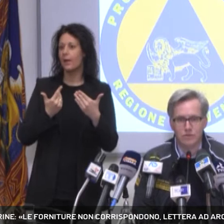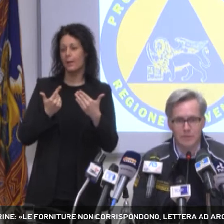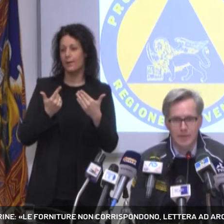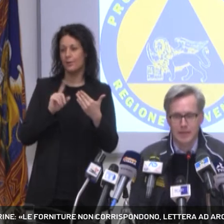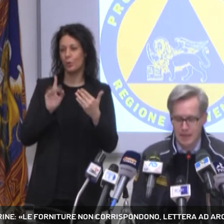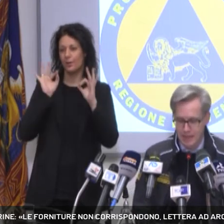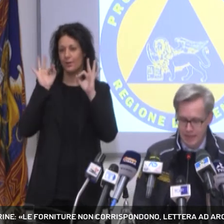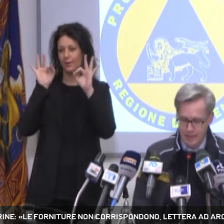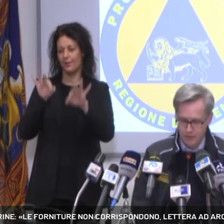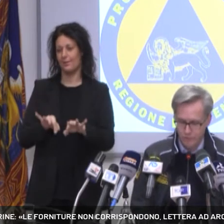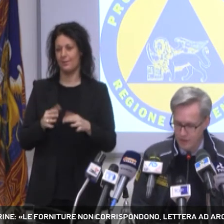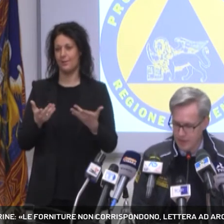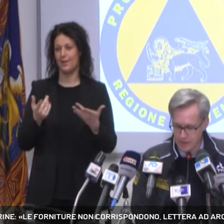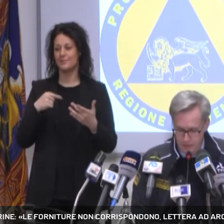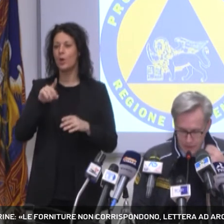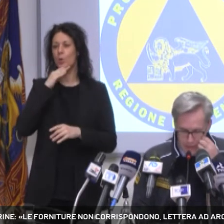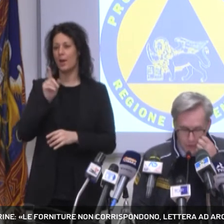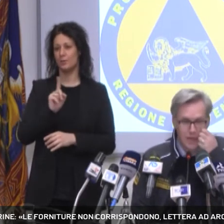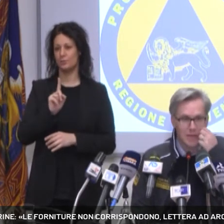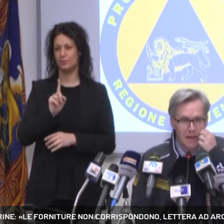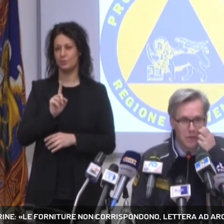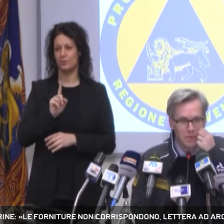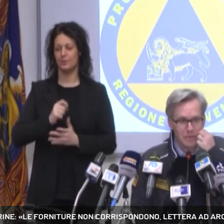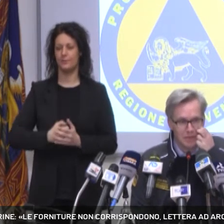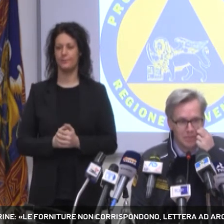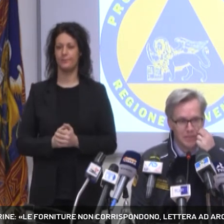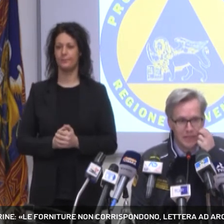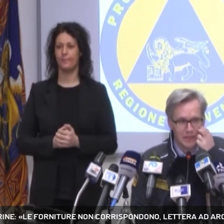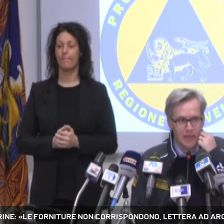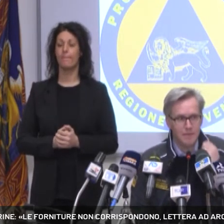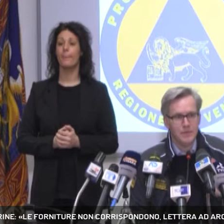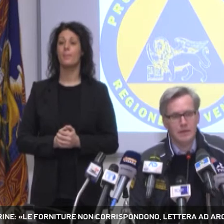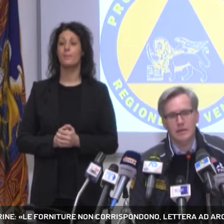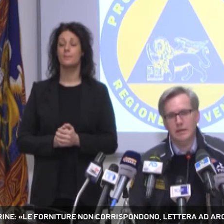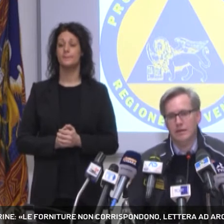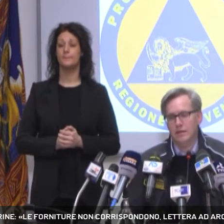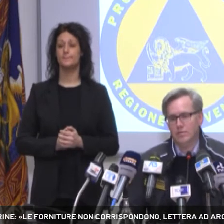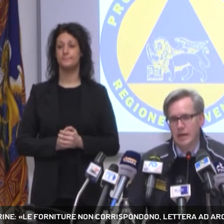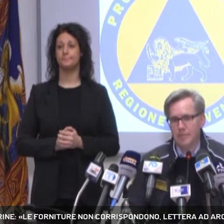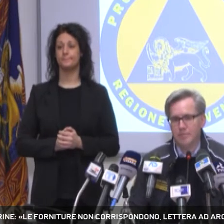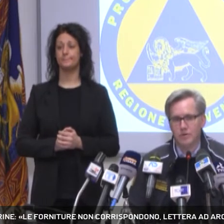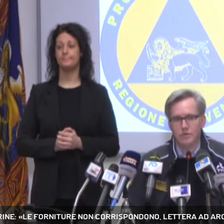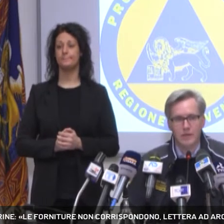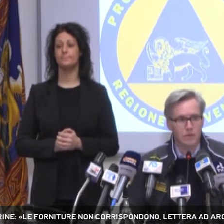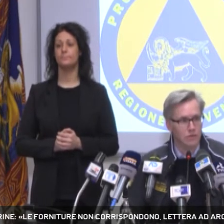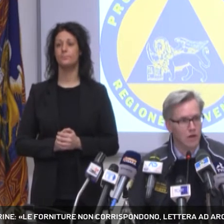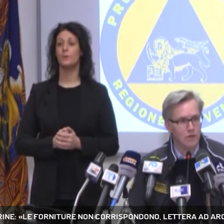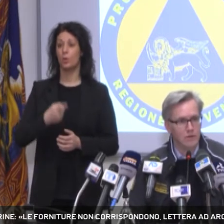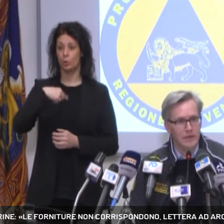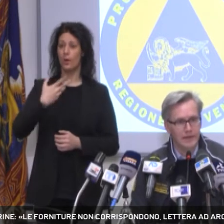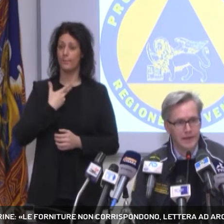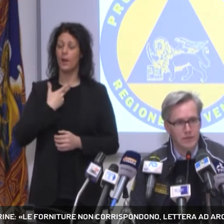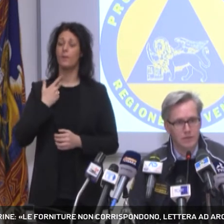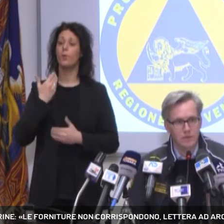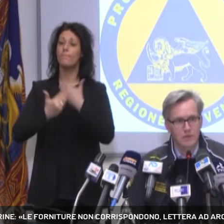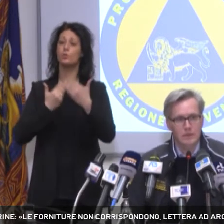assolutamente sufficienti. Noi abbiamo, come diceva il Presidente, una procedura di controllo